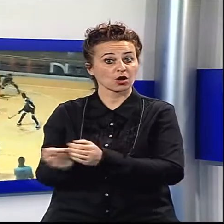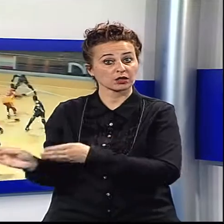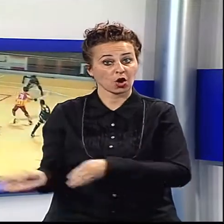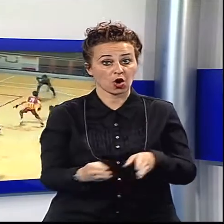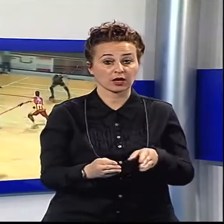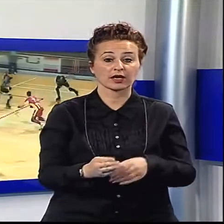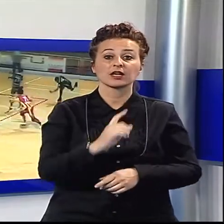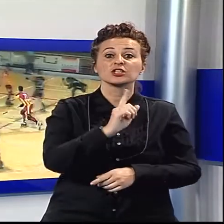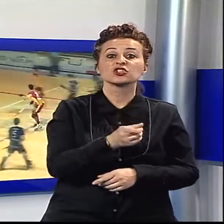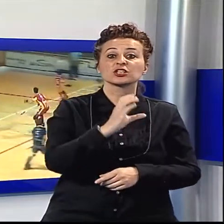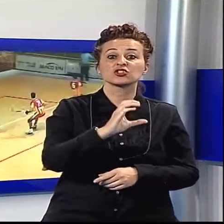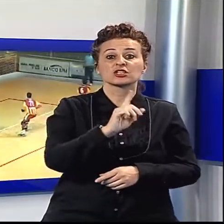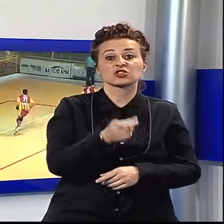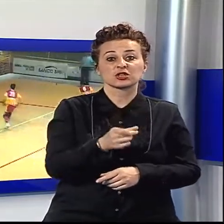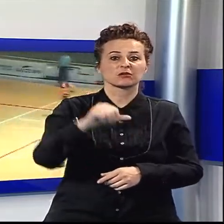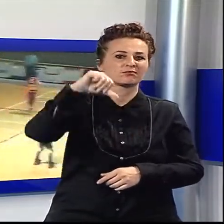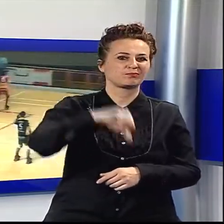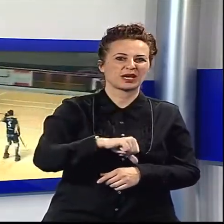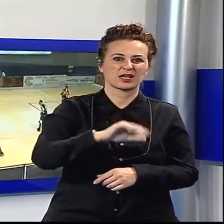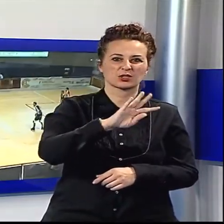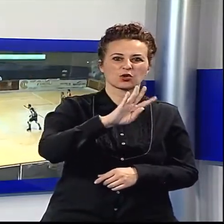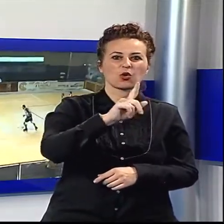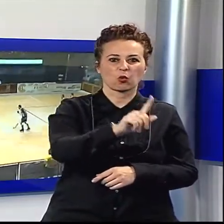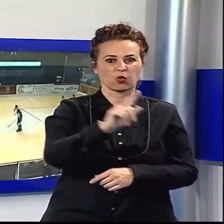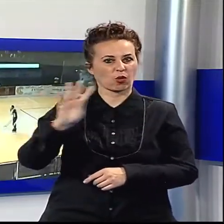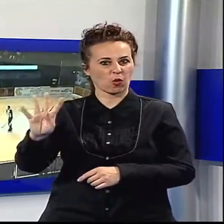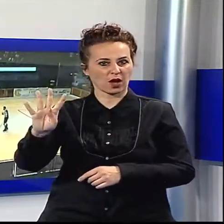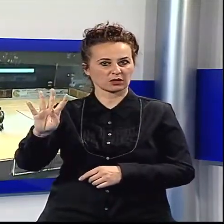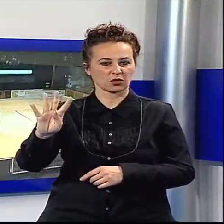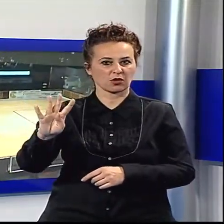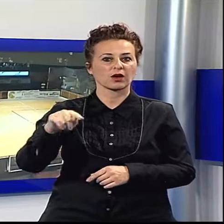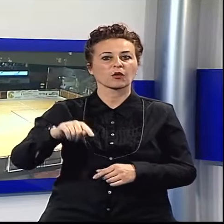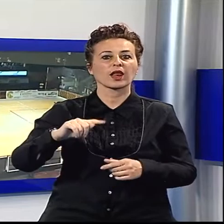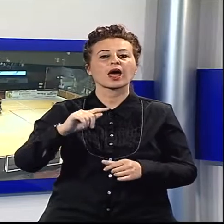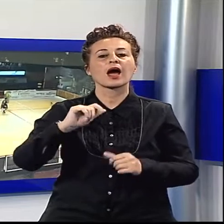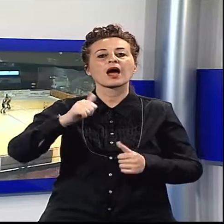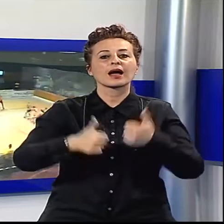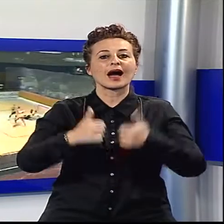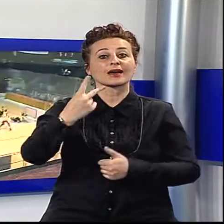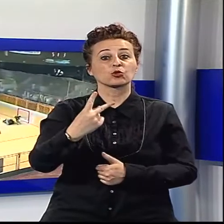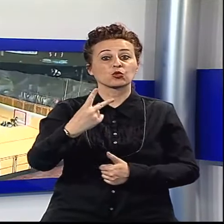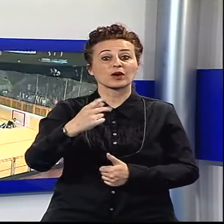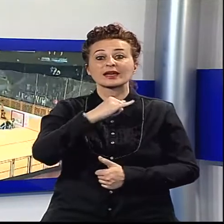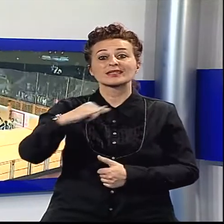dall'Odi, i bianconeri perdono 4-1 in trasferta in gara 2 della semifinale playoff di Odi.